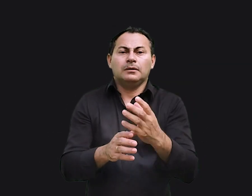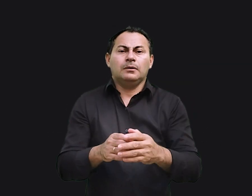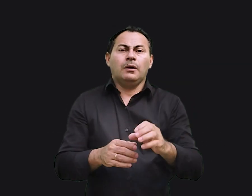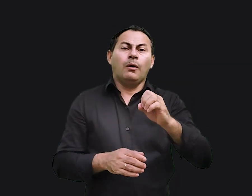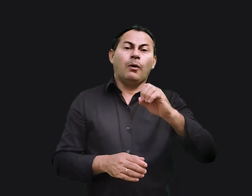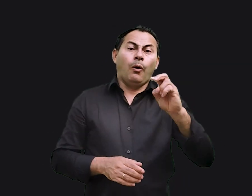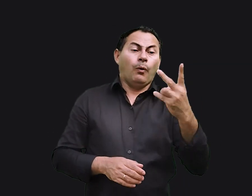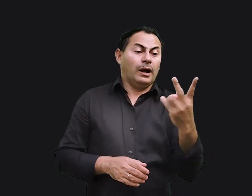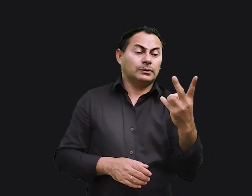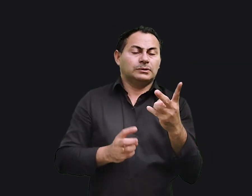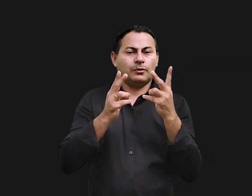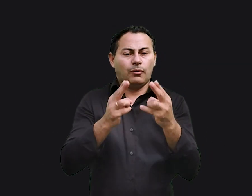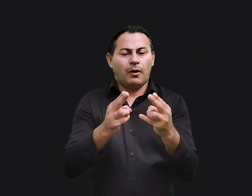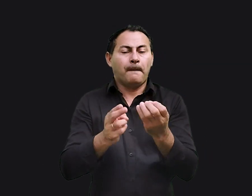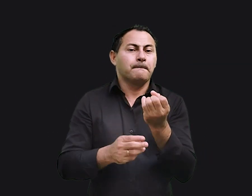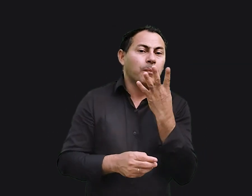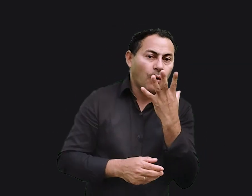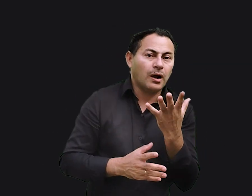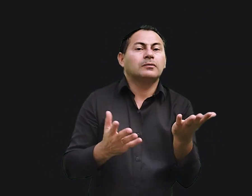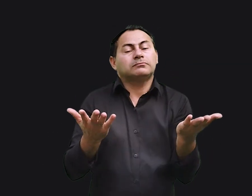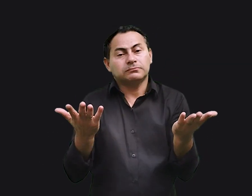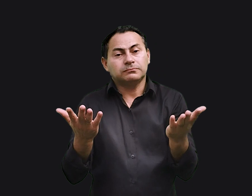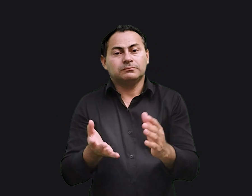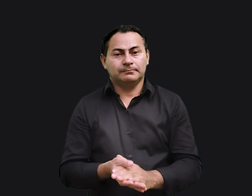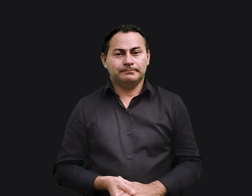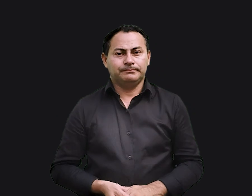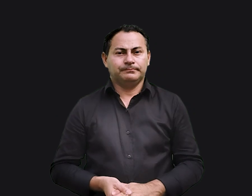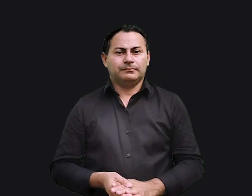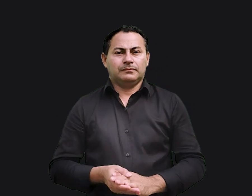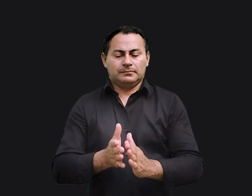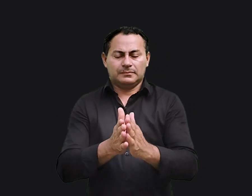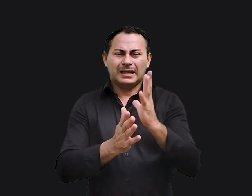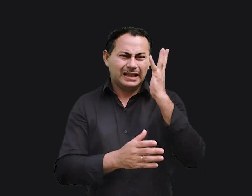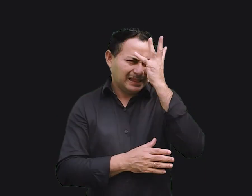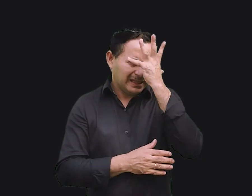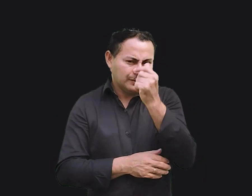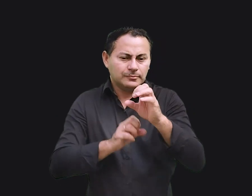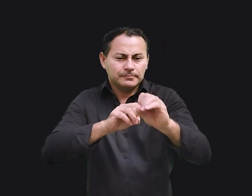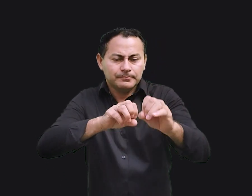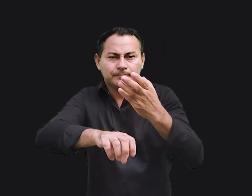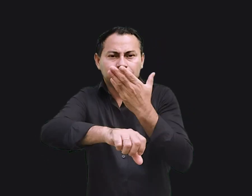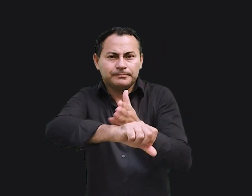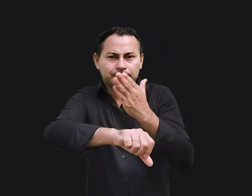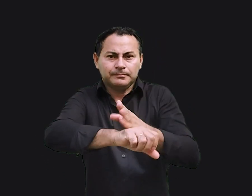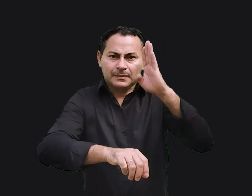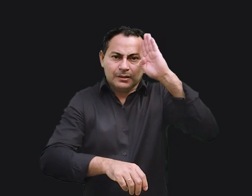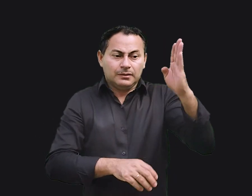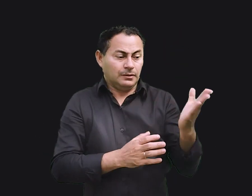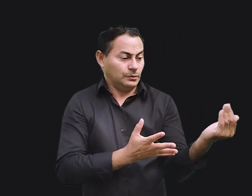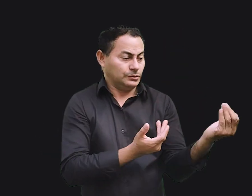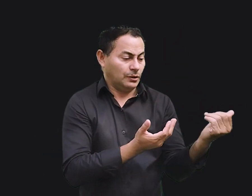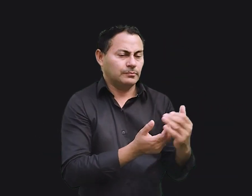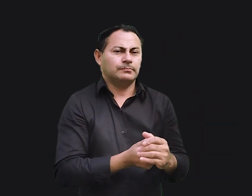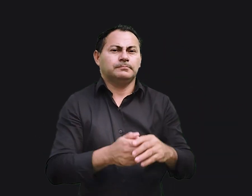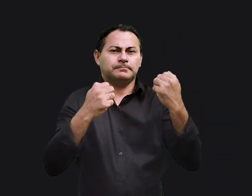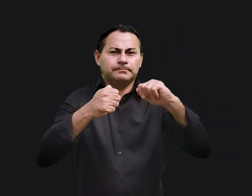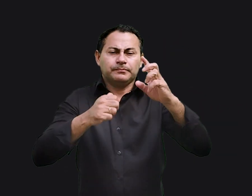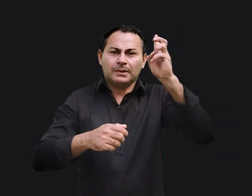ou se as duas serão igualmente boas. Esse é um lindo ensinamento que se aplica principalmente aos jovens e que deve ser